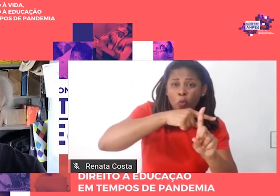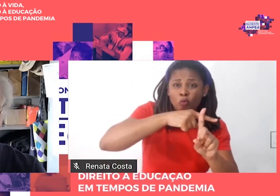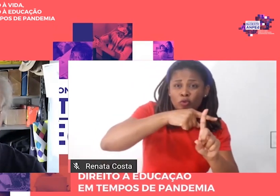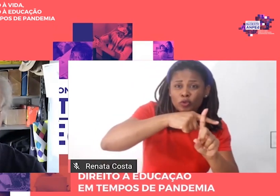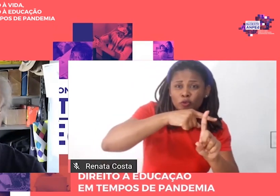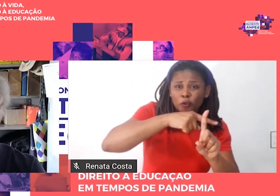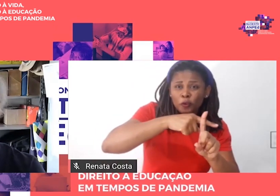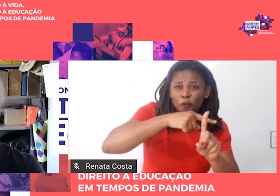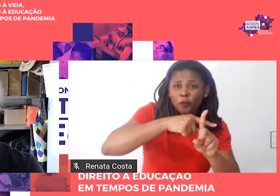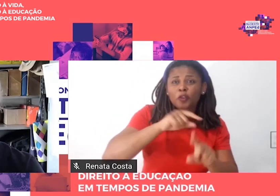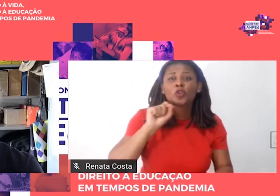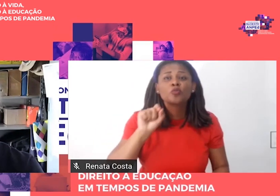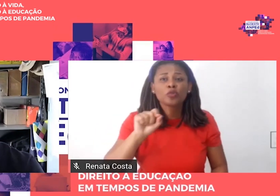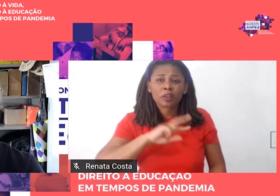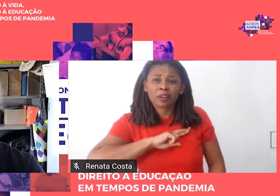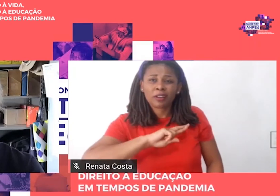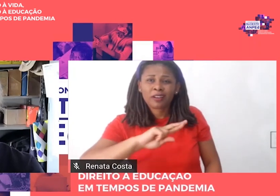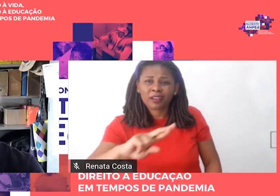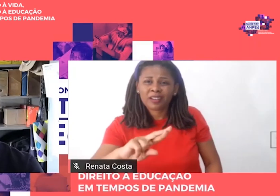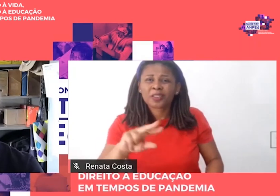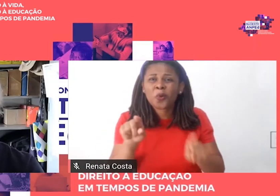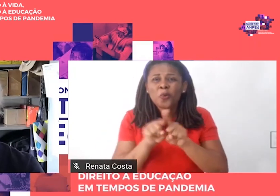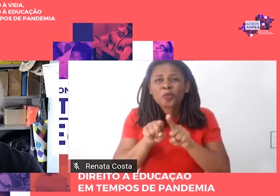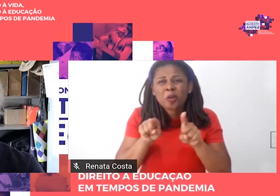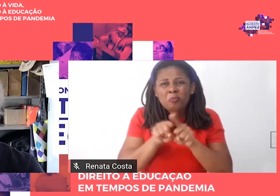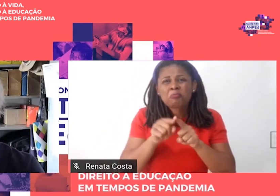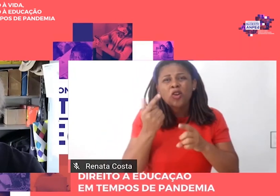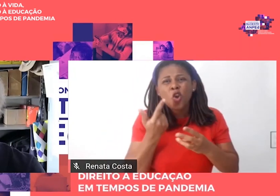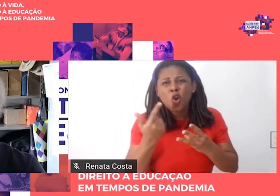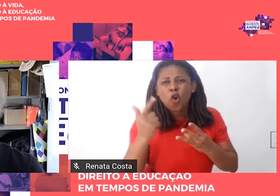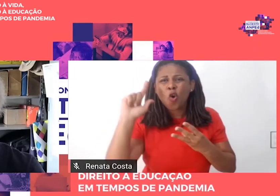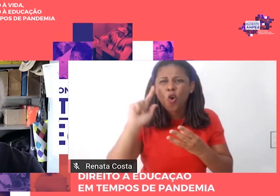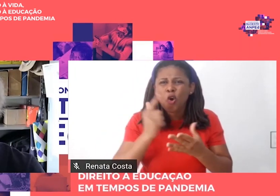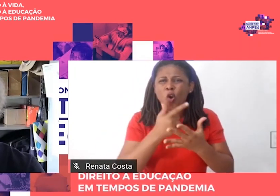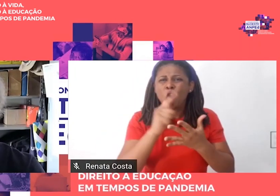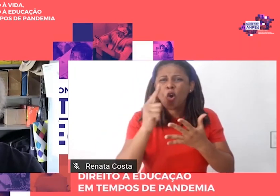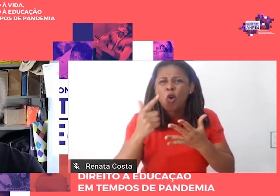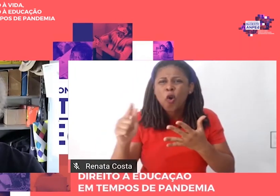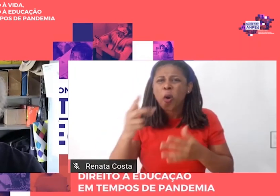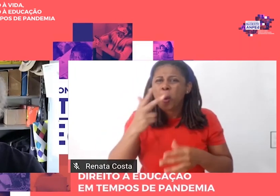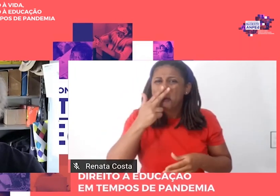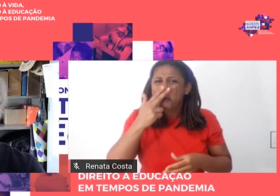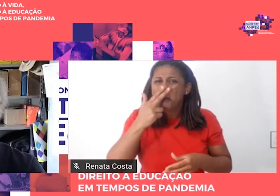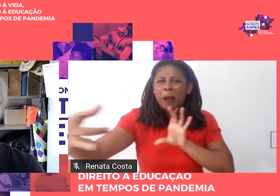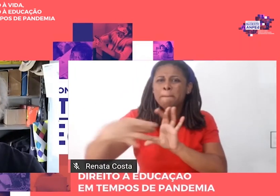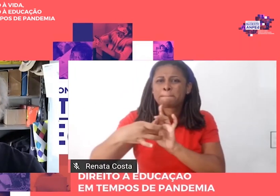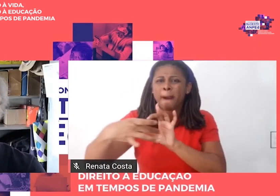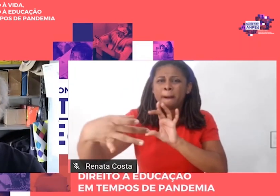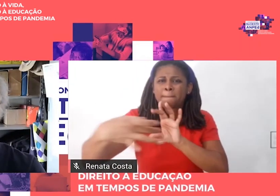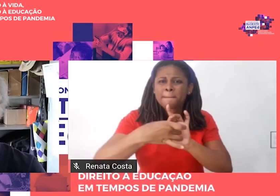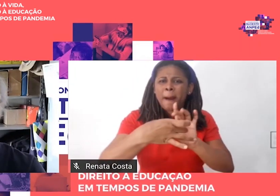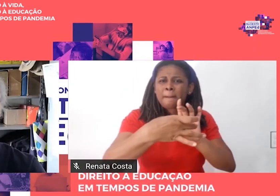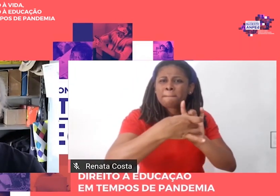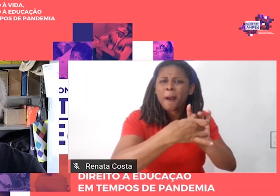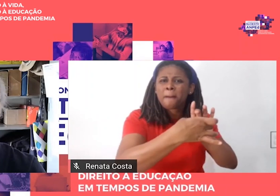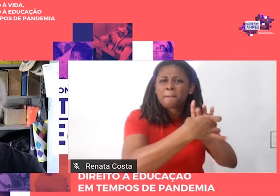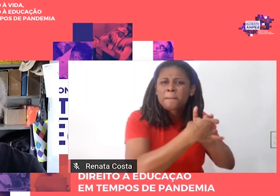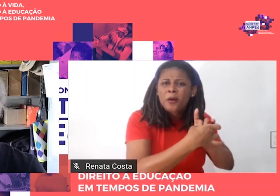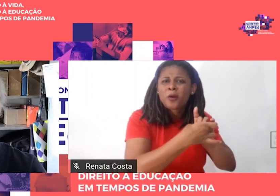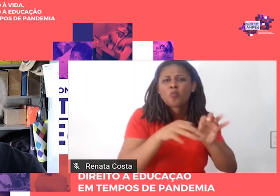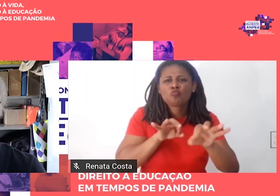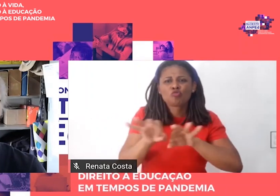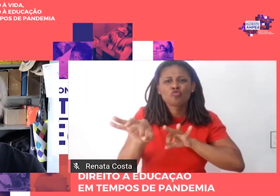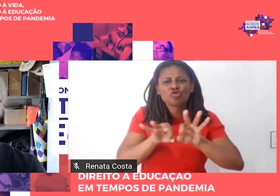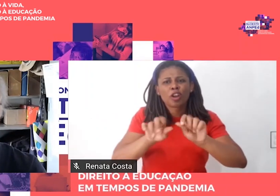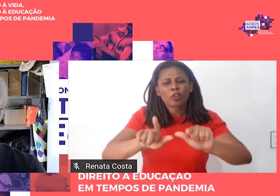do fascismo e agora se fundem todas num projeto reacionário assumido